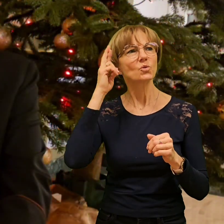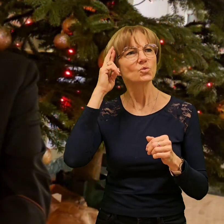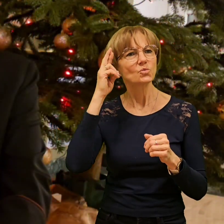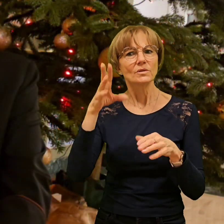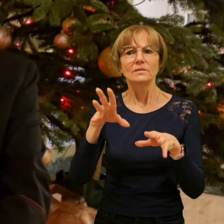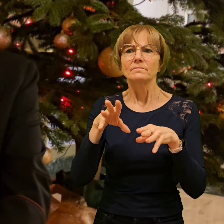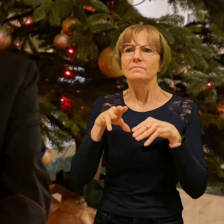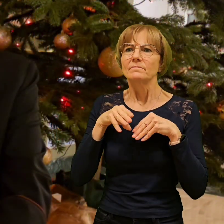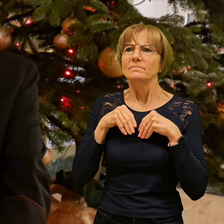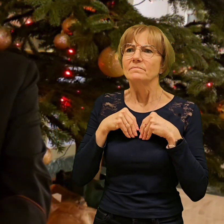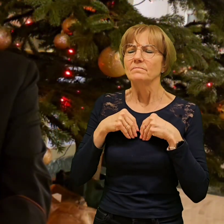pytanie.